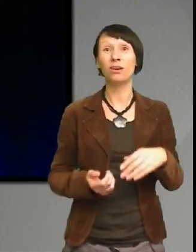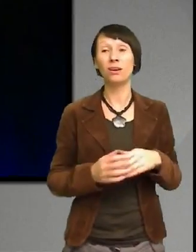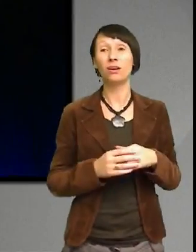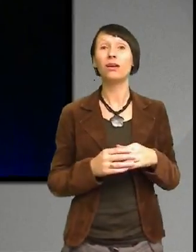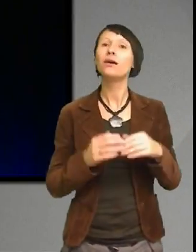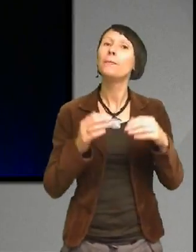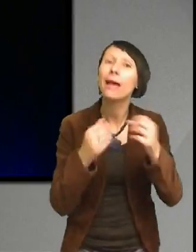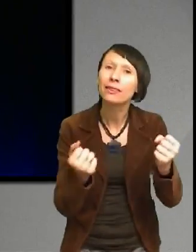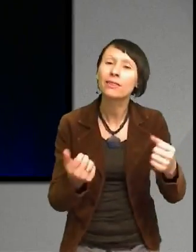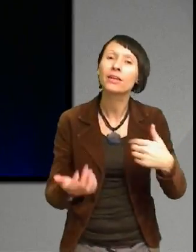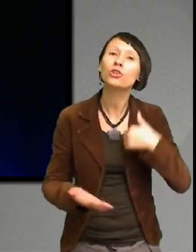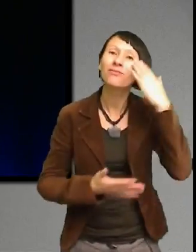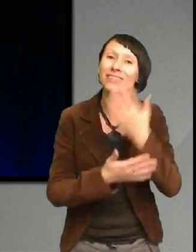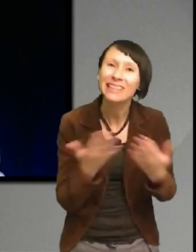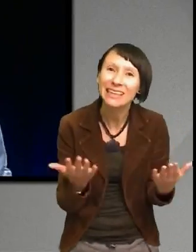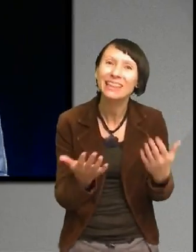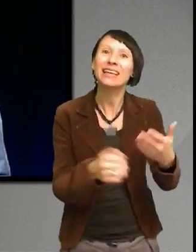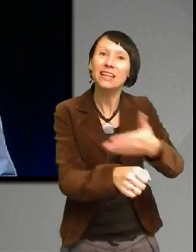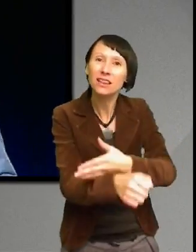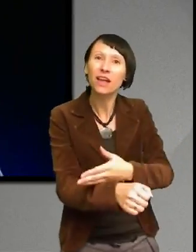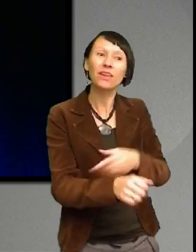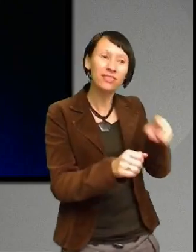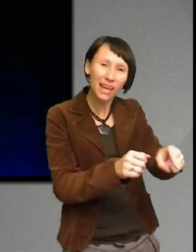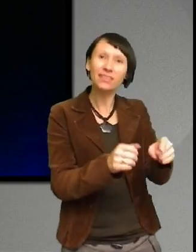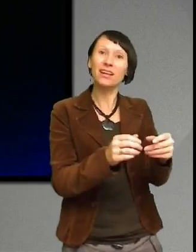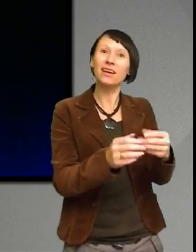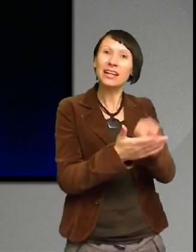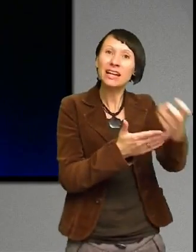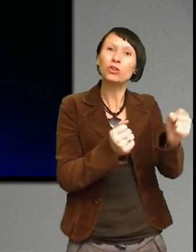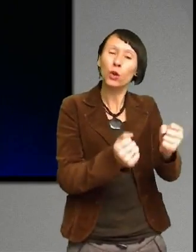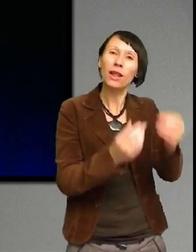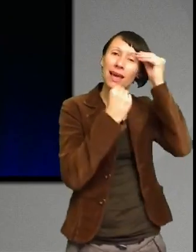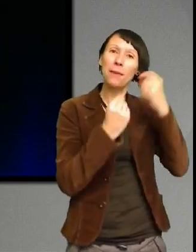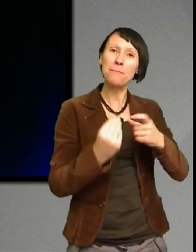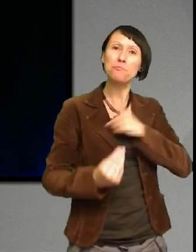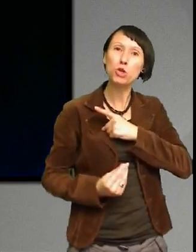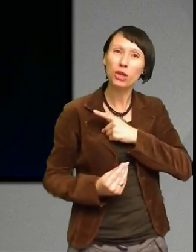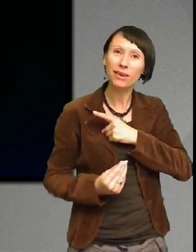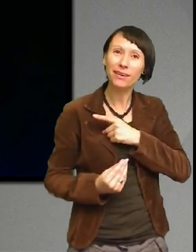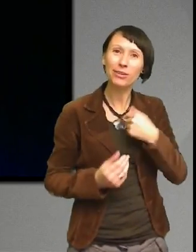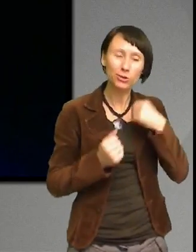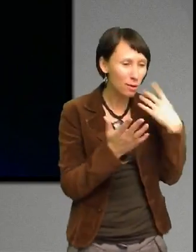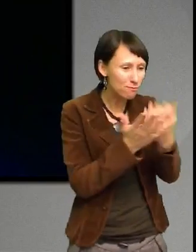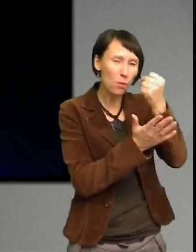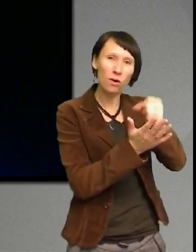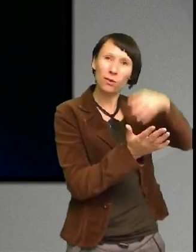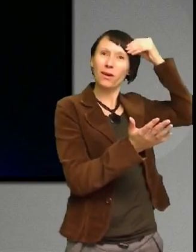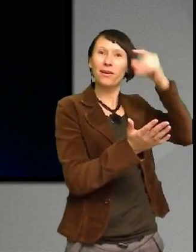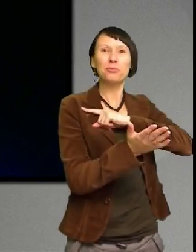det var hur mycket den här resan skulle tillföra till mig. Hur mycket nytta jag skulle ha av den här resan senare till mitt liv.